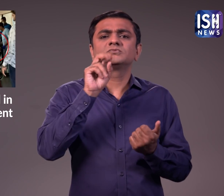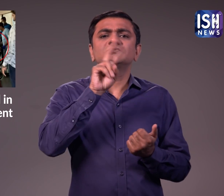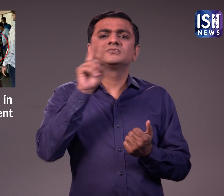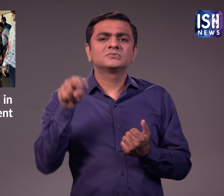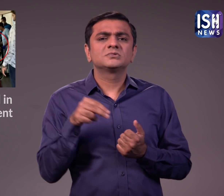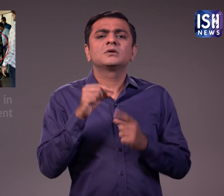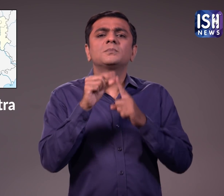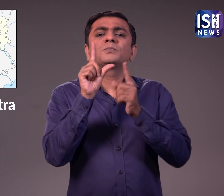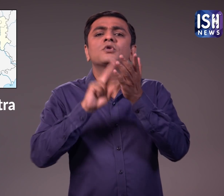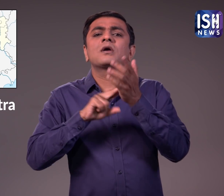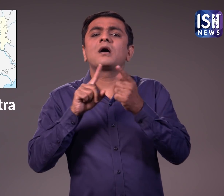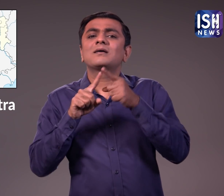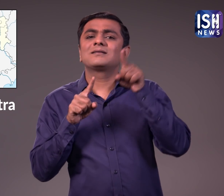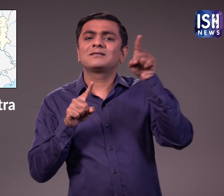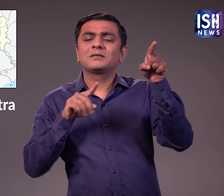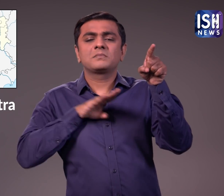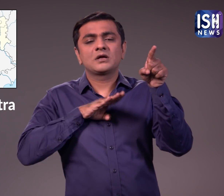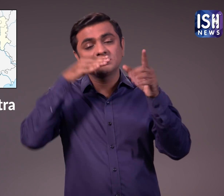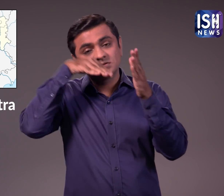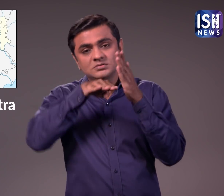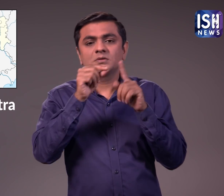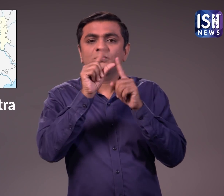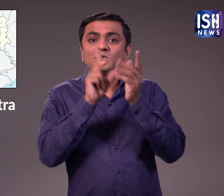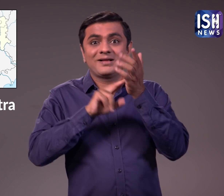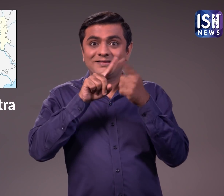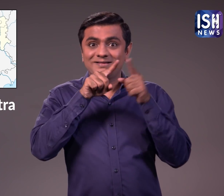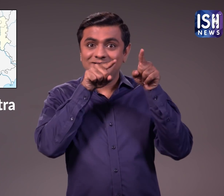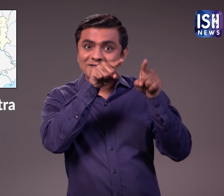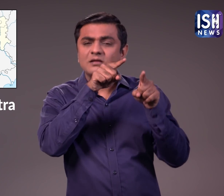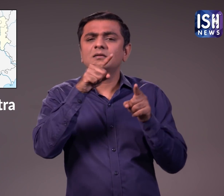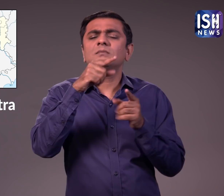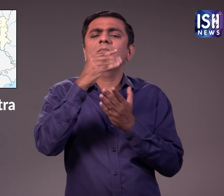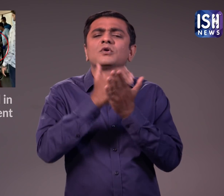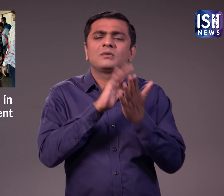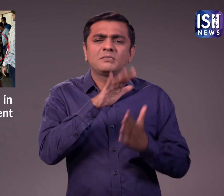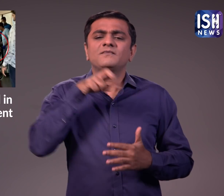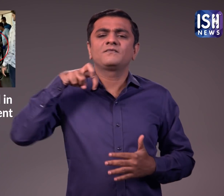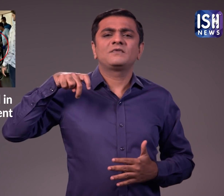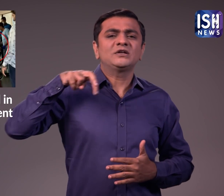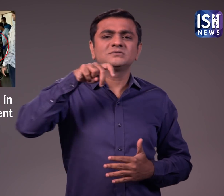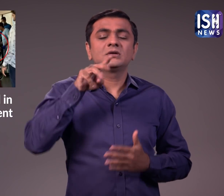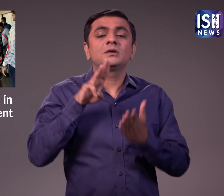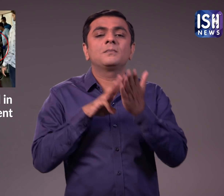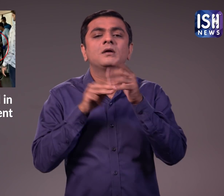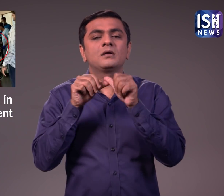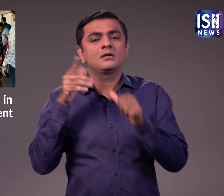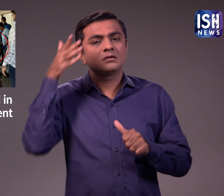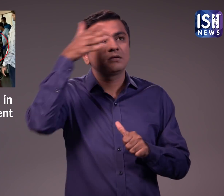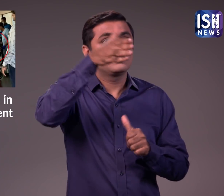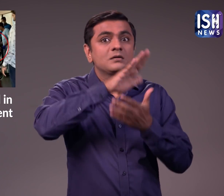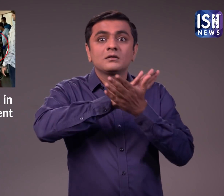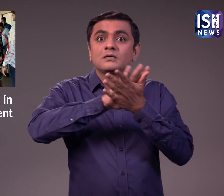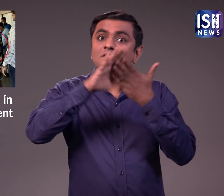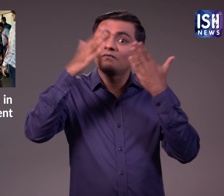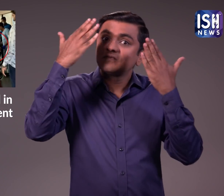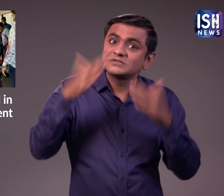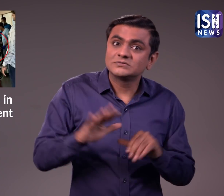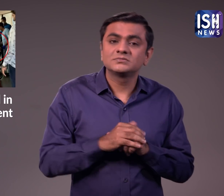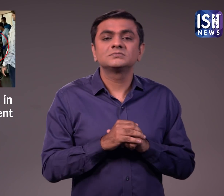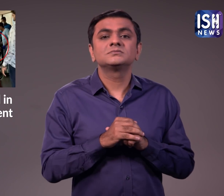अभिनेत्री मॉडल मलाइका अरोरा शनिवार 2 अप्रेल 2022 को पूने में एक फैशन इवेंट से मुंबई लॉट रही थी।